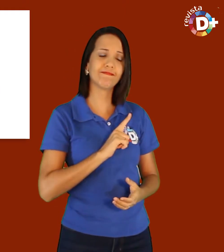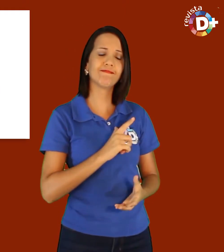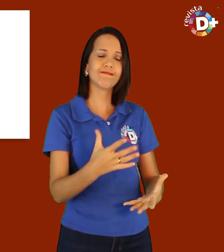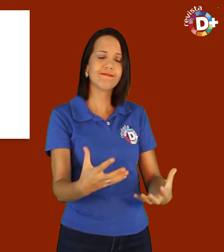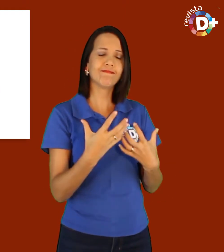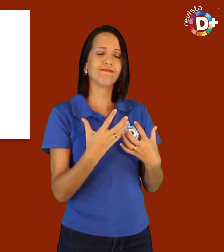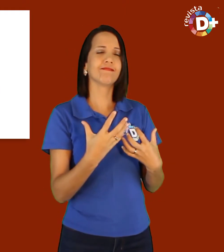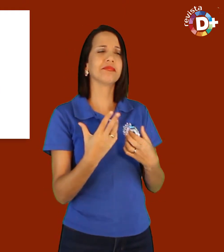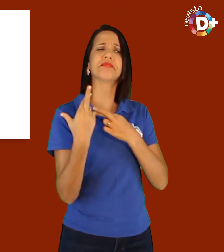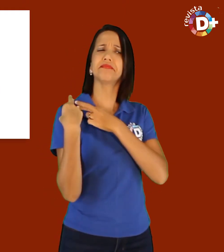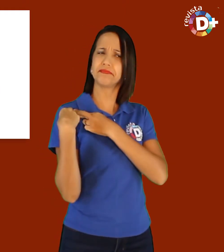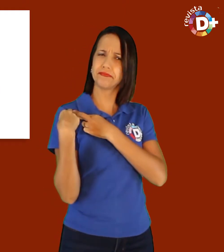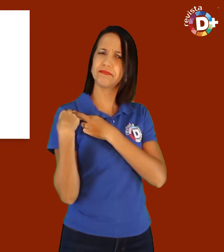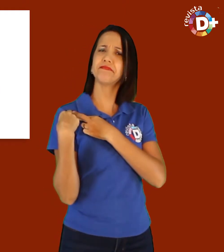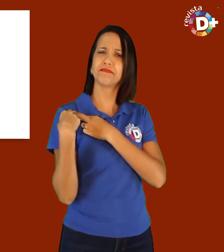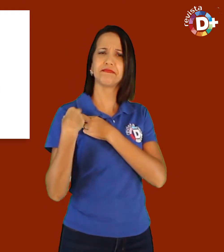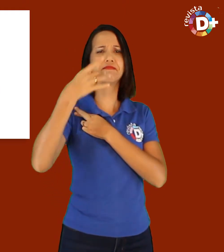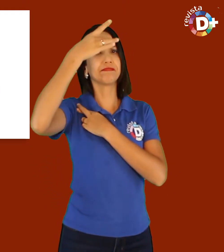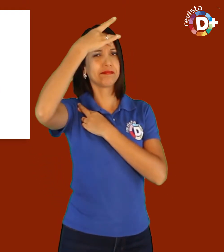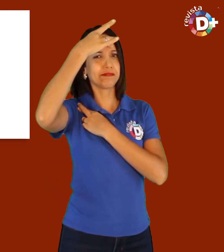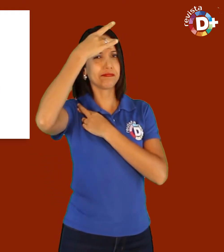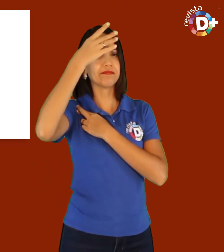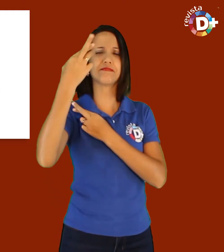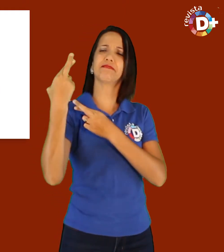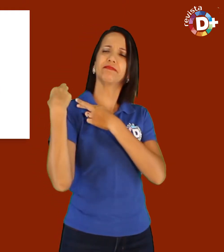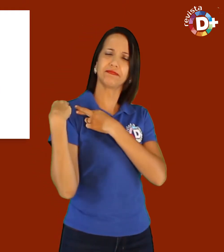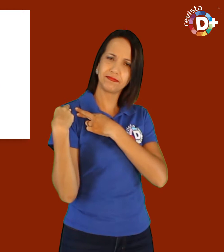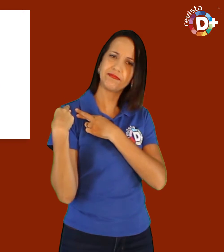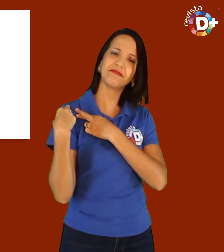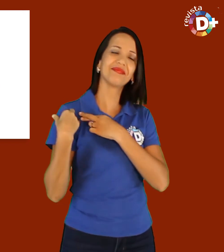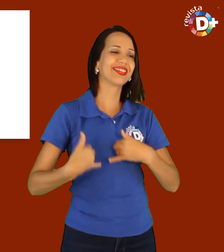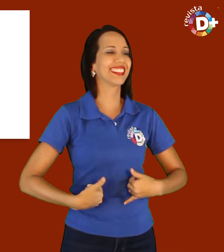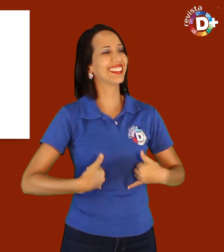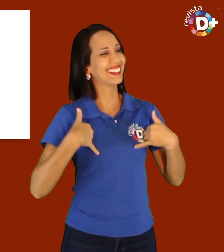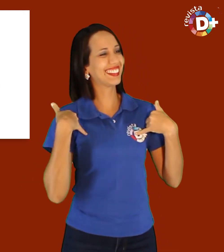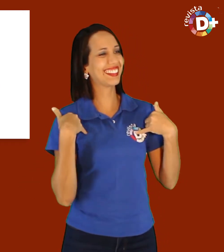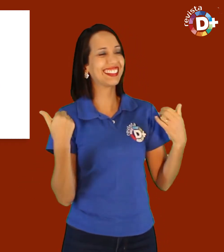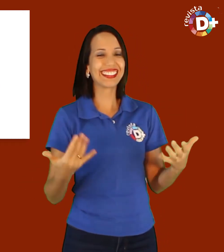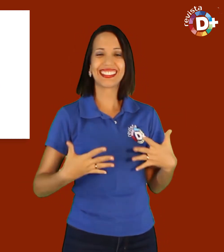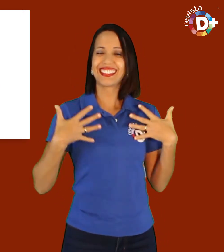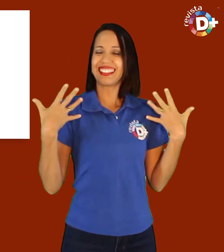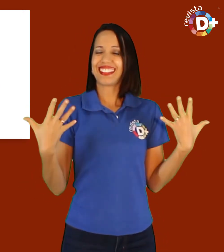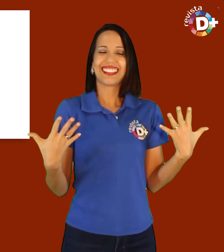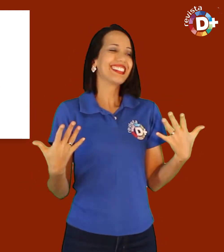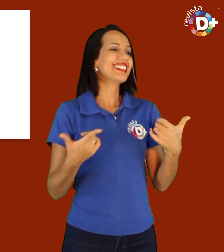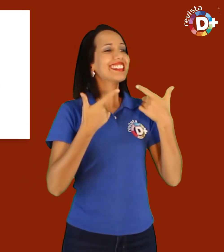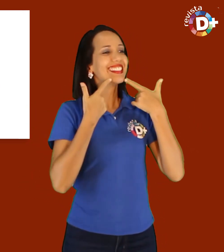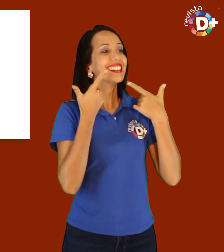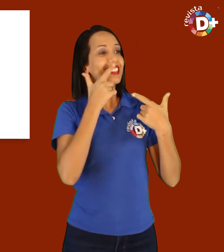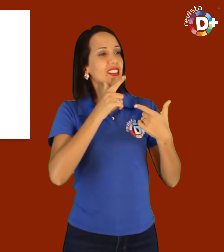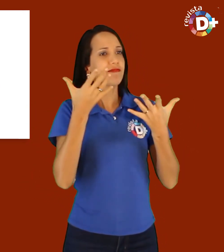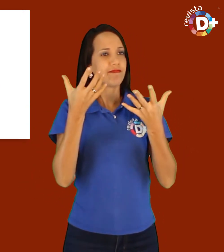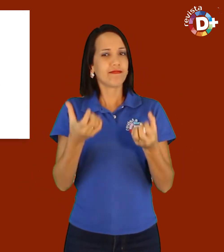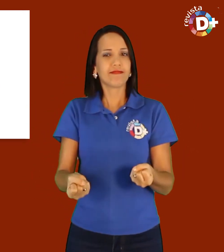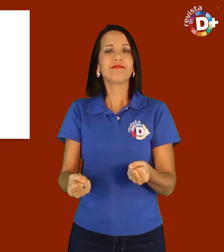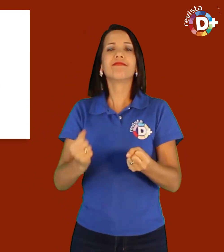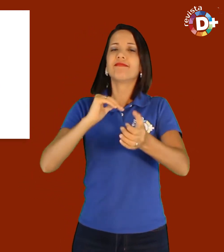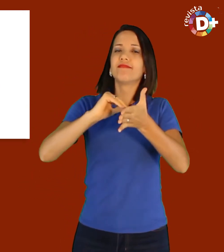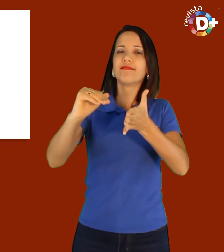Recebi com muita responsabilidade, consciente do compromisso, com muito orgulho e alegria, também por poder